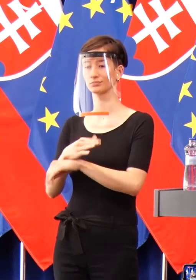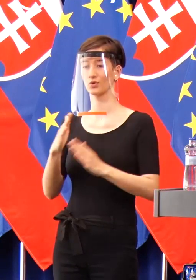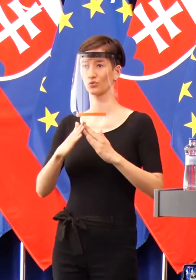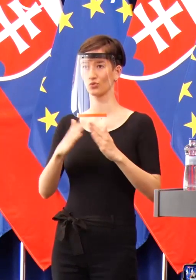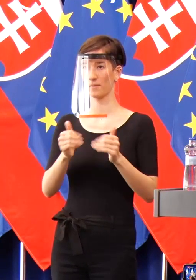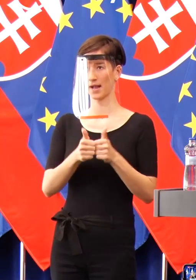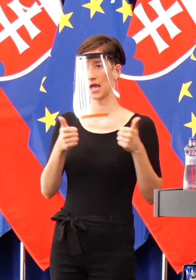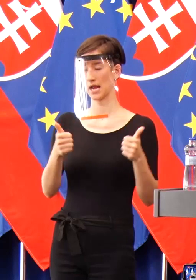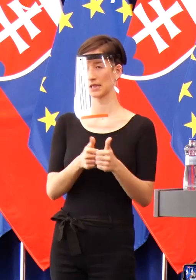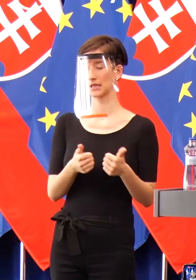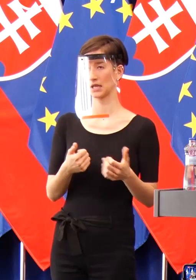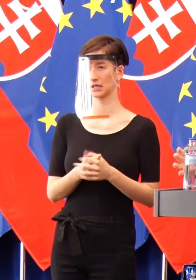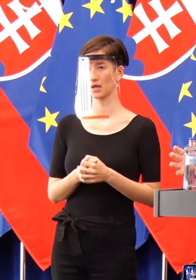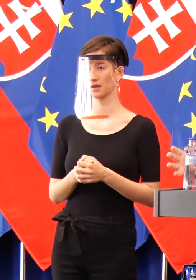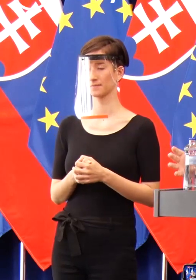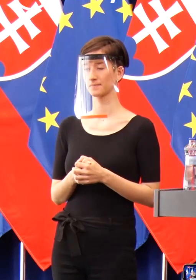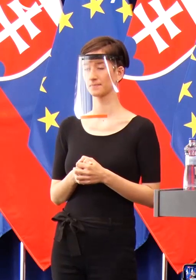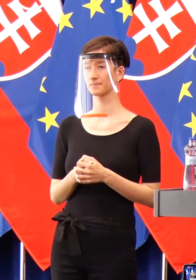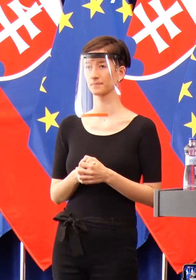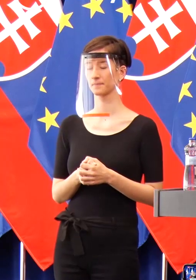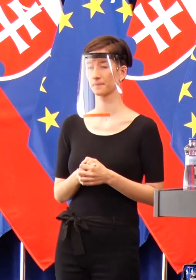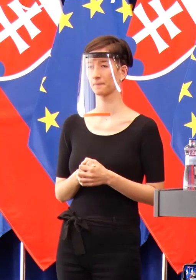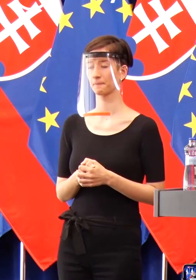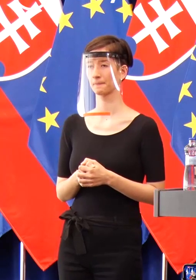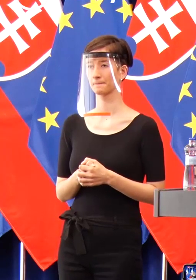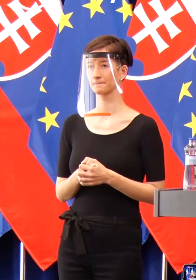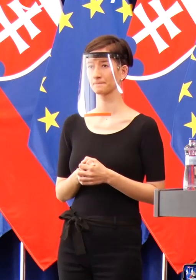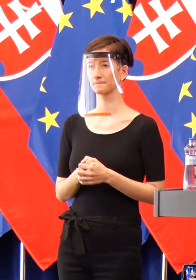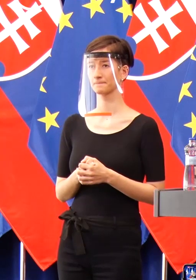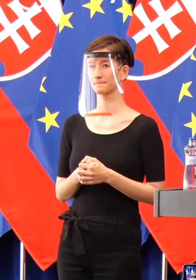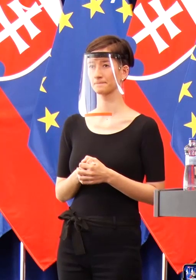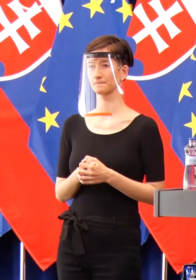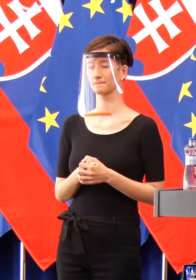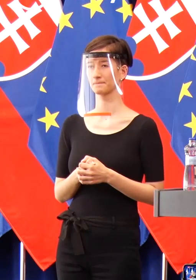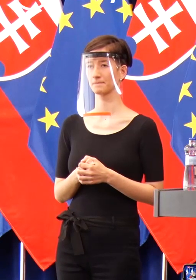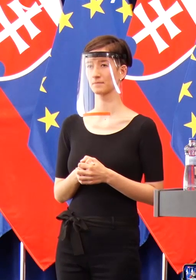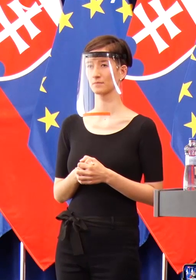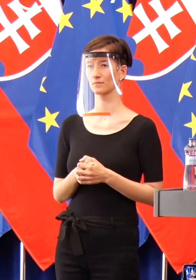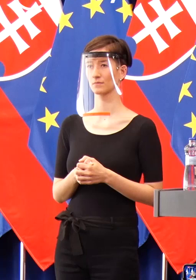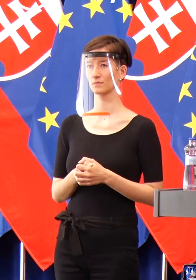s negatívnym testom, ako sa to robilo v prípade hromadnej dopravy ľudí na Slovensko.